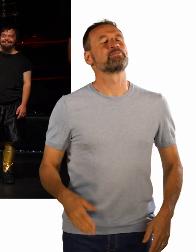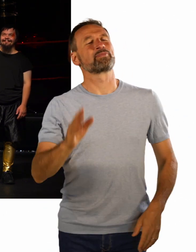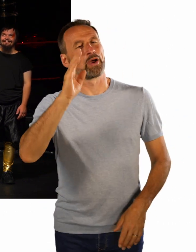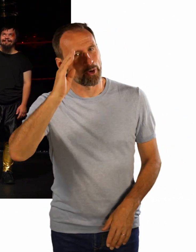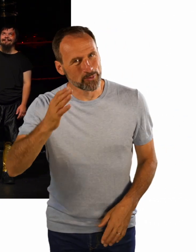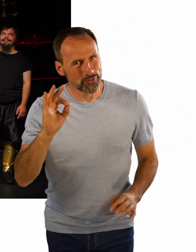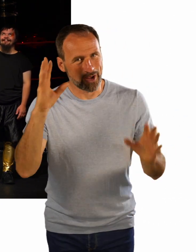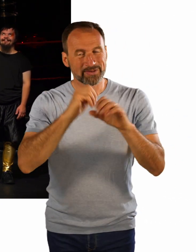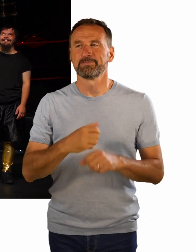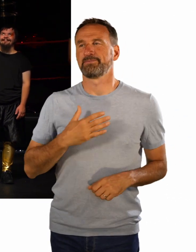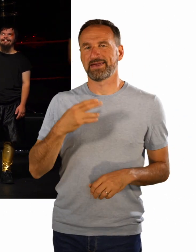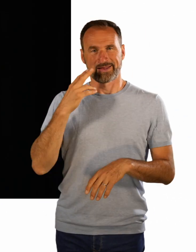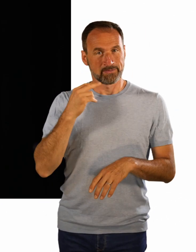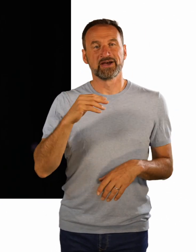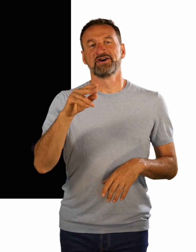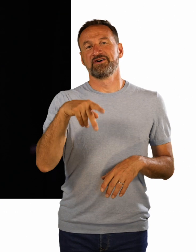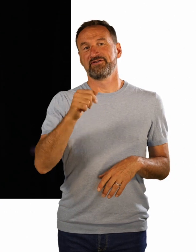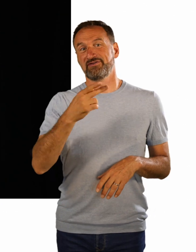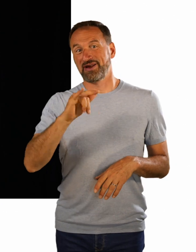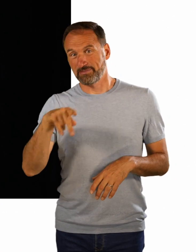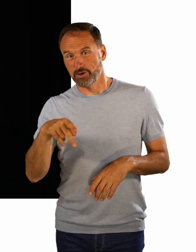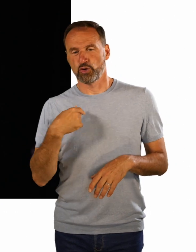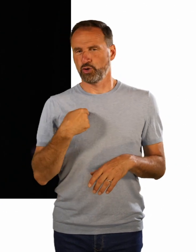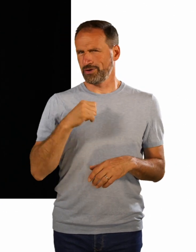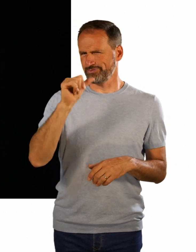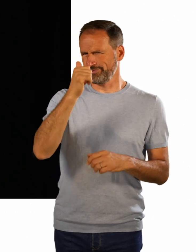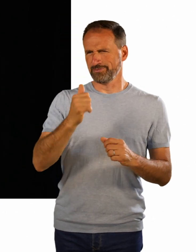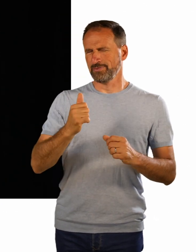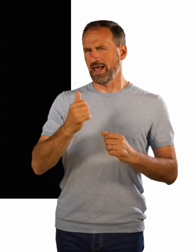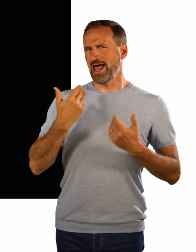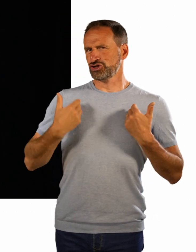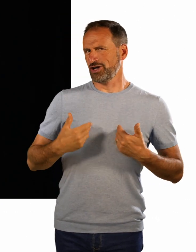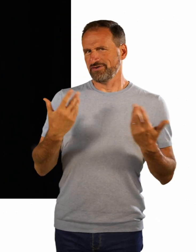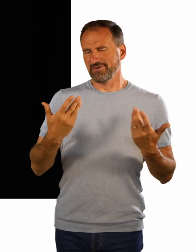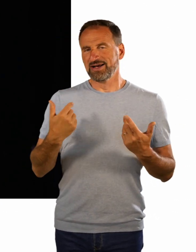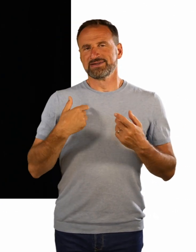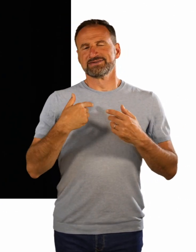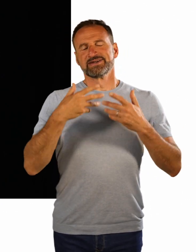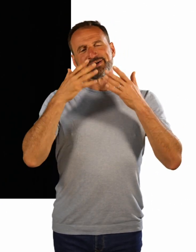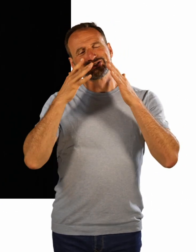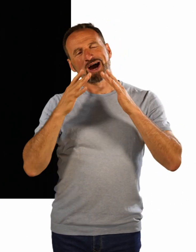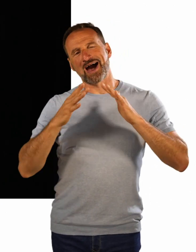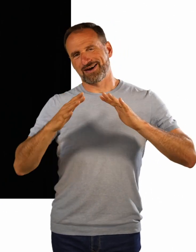Eigenschaften ist mein sprühender Charme. Lassen Sie mich in dem Zusammenhang sagen, was für ein wunderbares Publikum ich Sie schon jetzt finde.